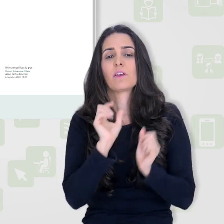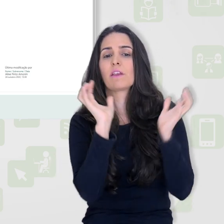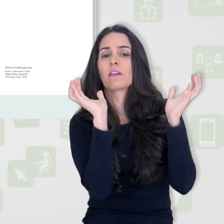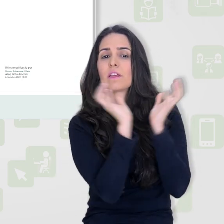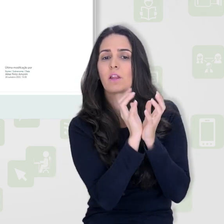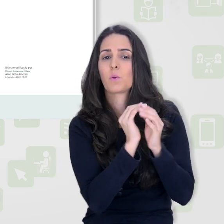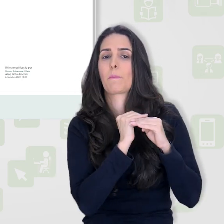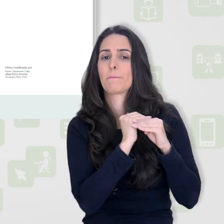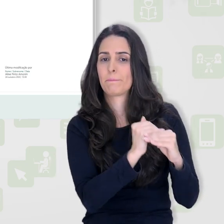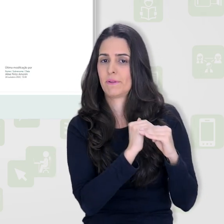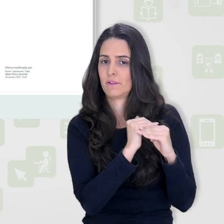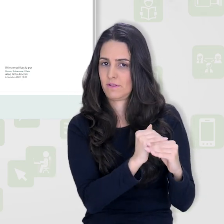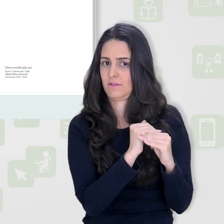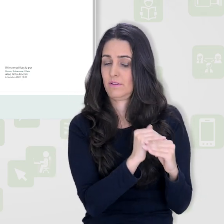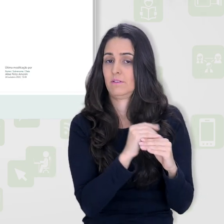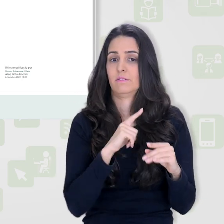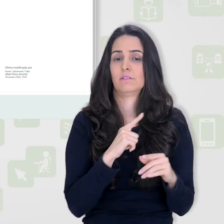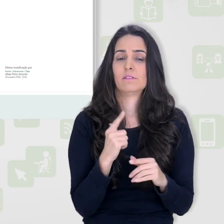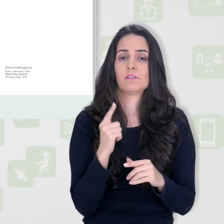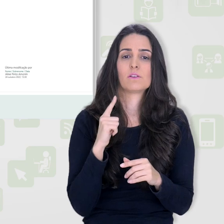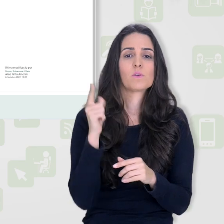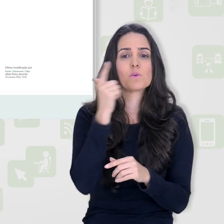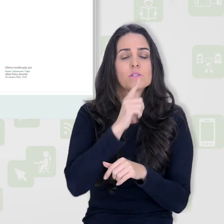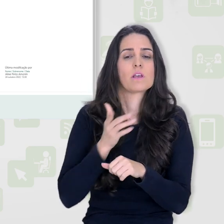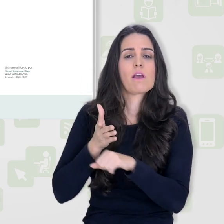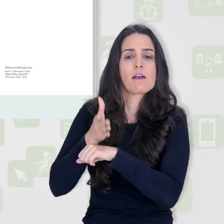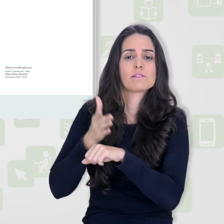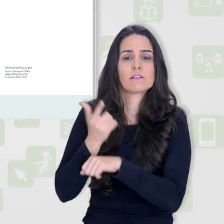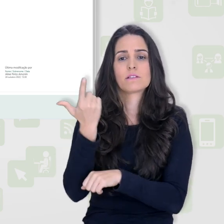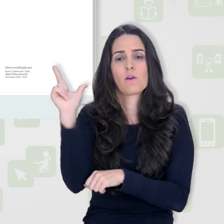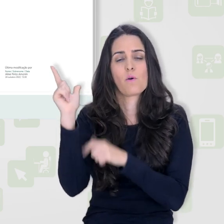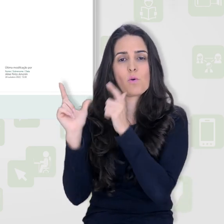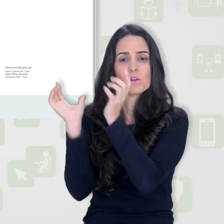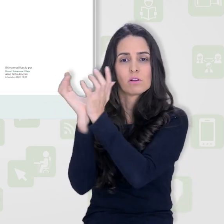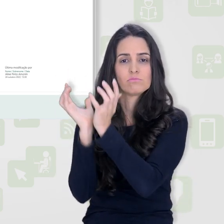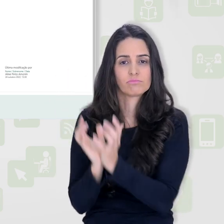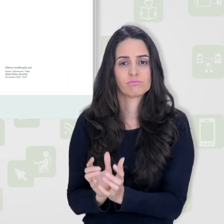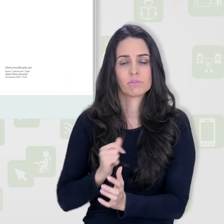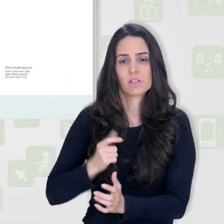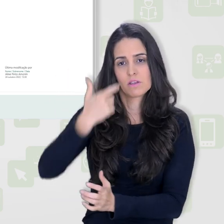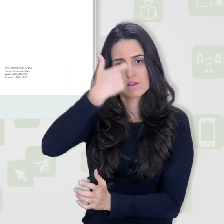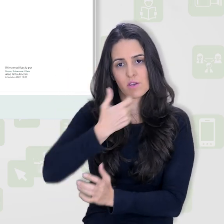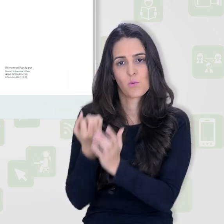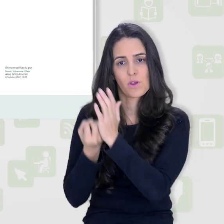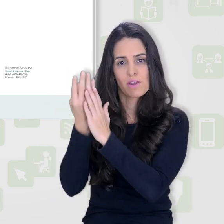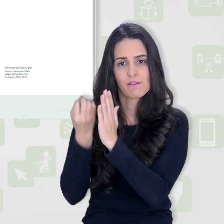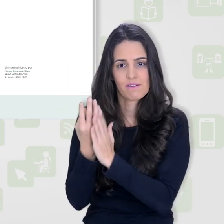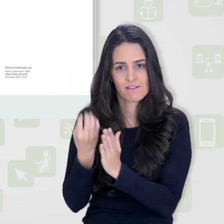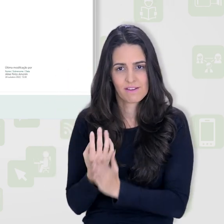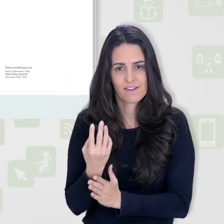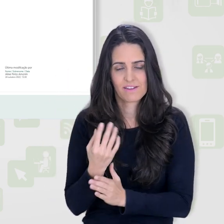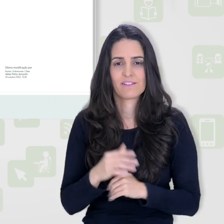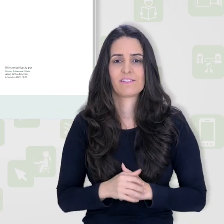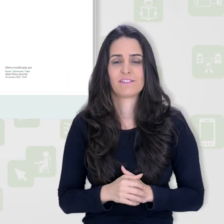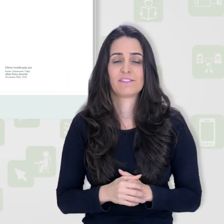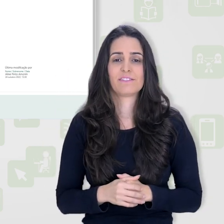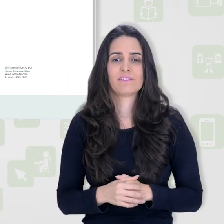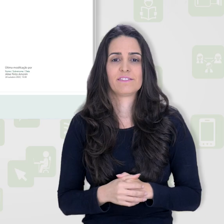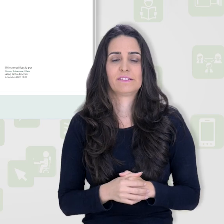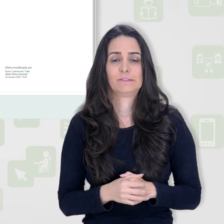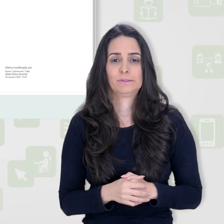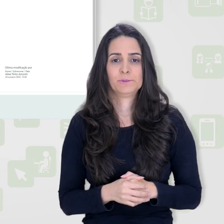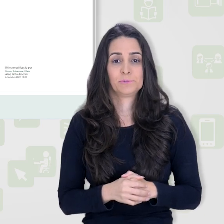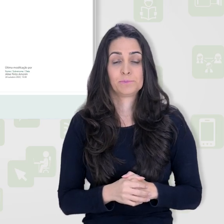questões, eu vou ter a categoria padrão e vou ter acesso às demais categorias que eu criei. Jogo 1,